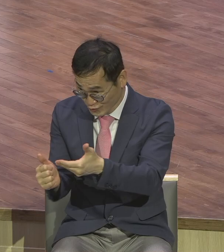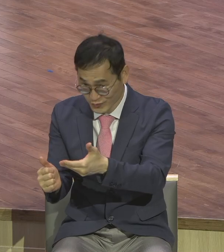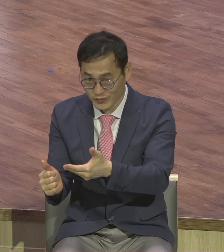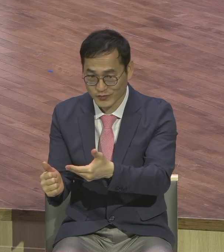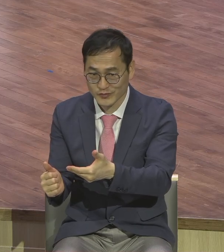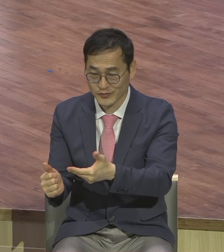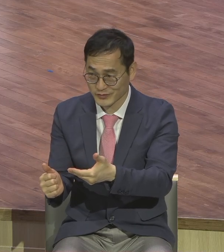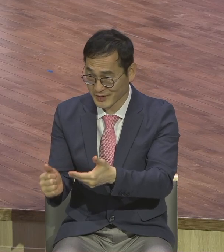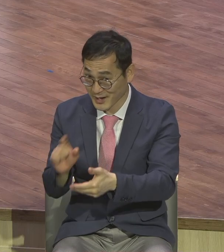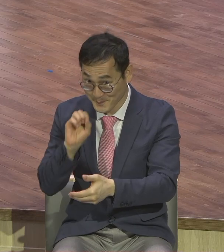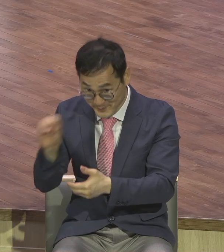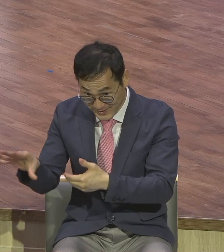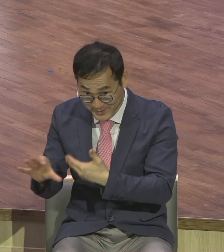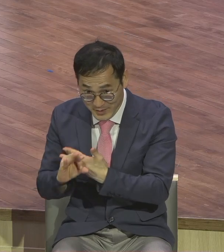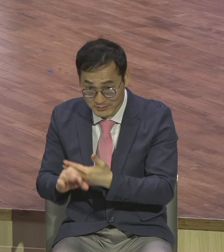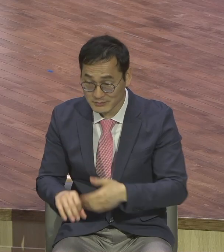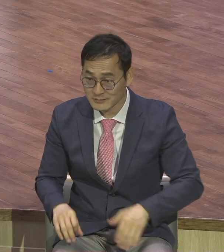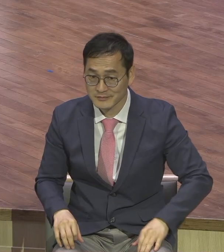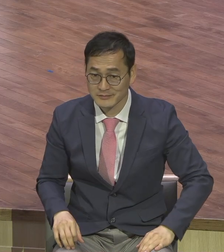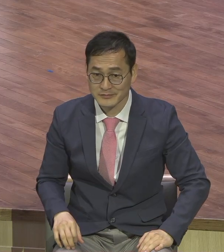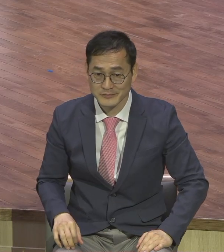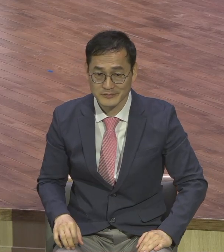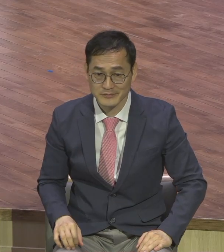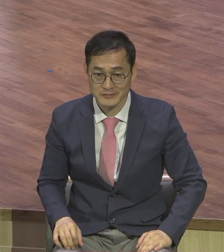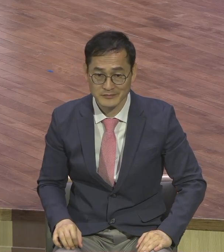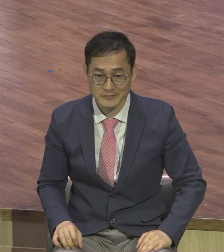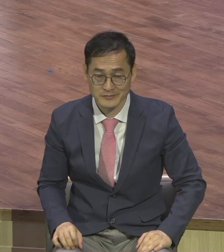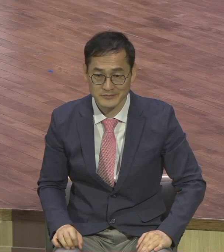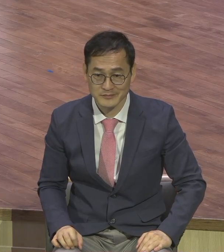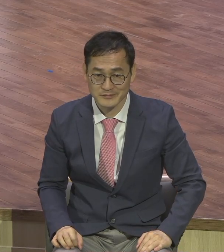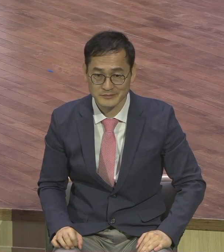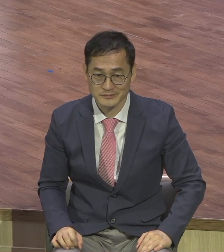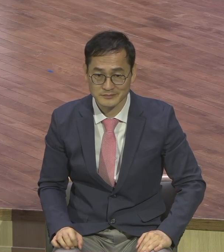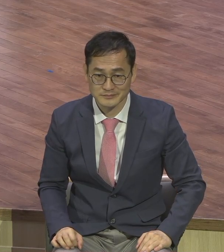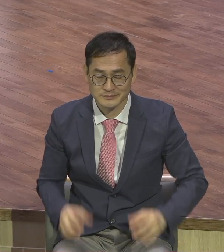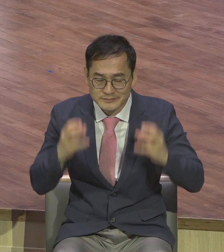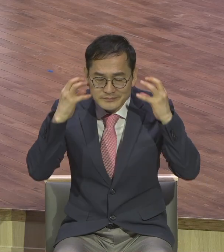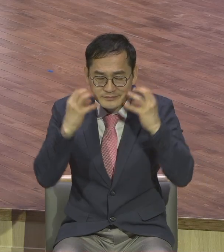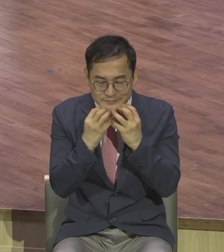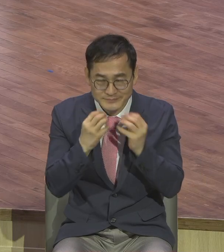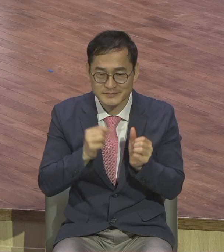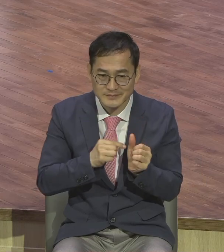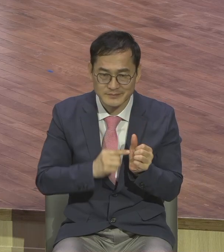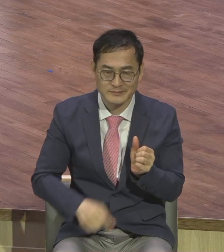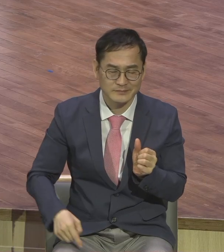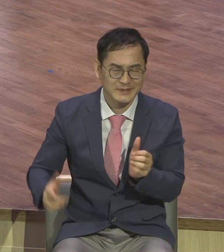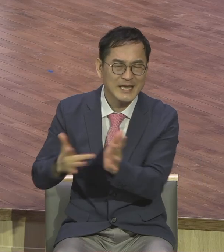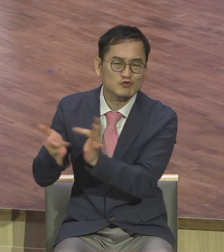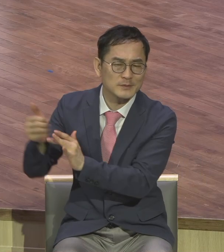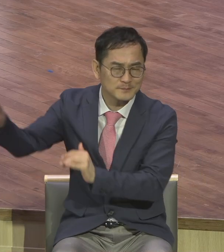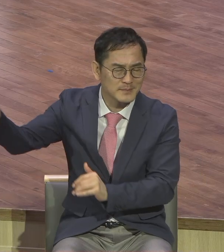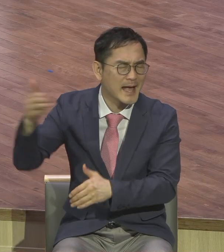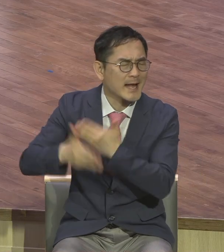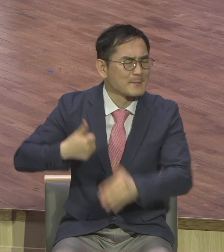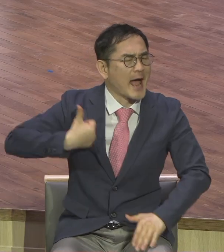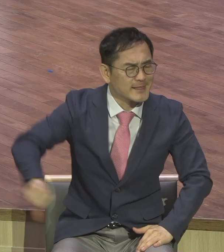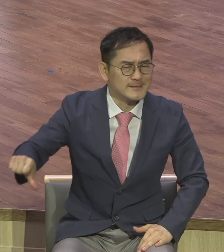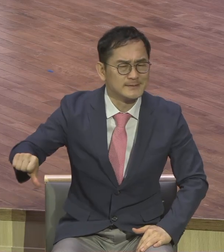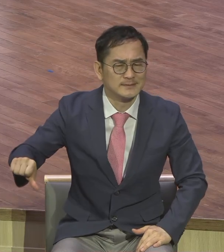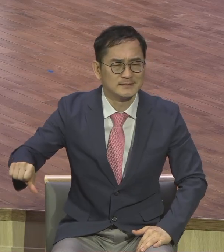세례요한이 예수님 향해서 세상절을 지우고 하나님의 아들이라고 말했어요. 그렇게 말을